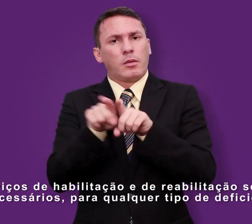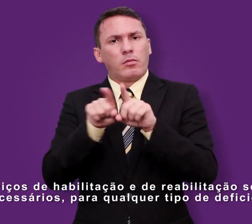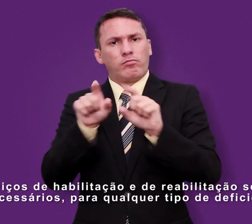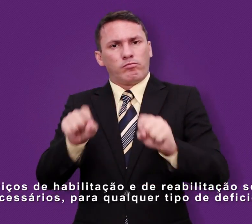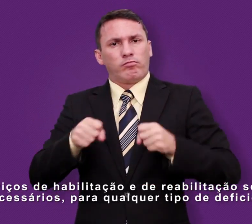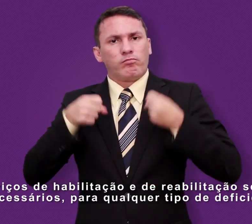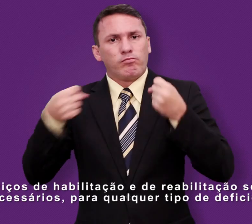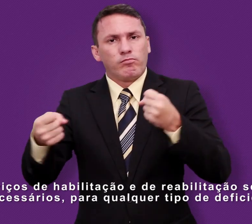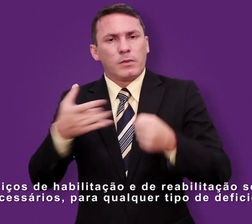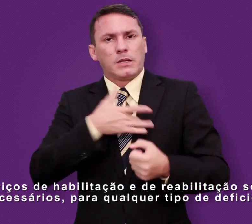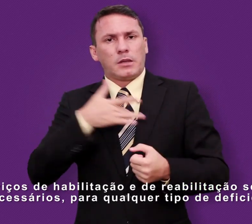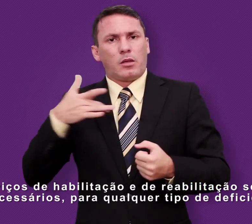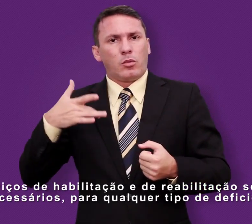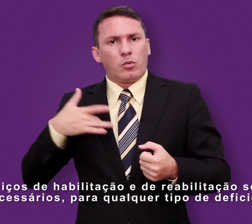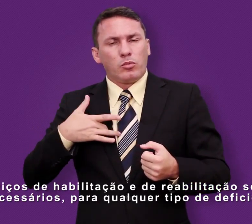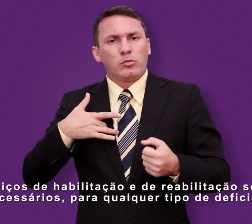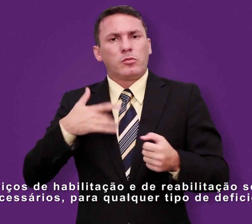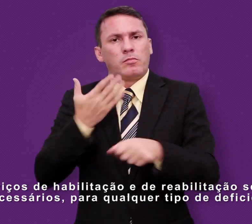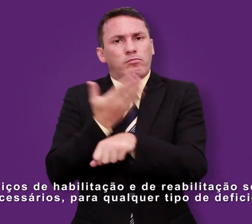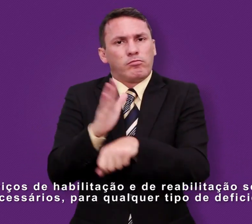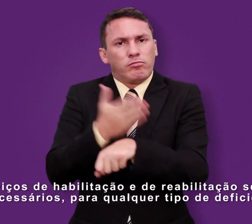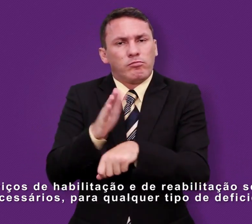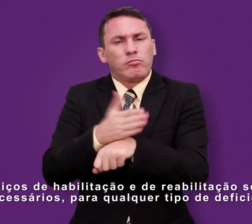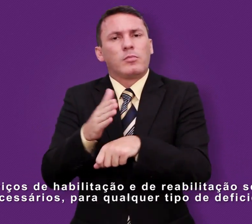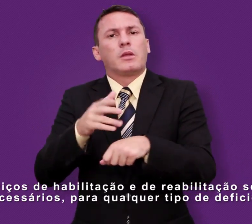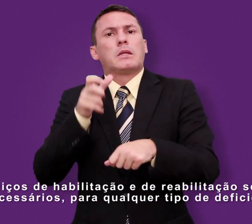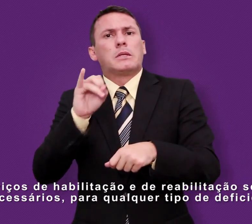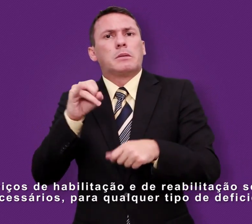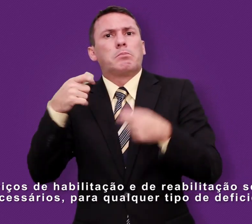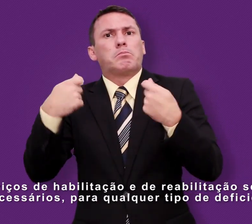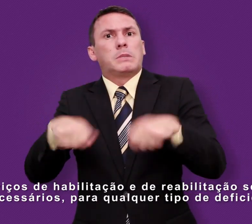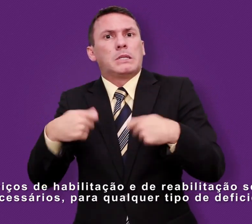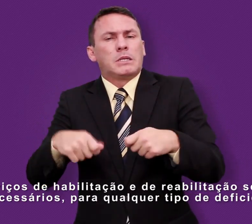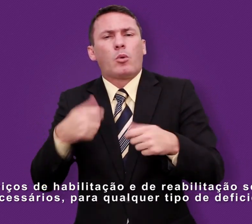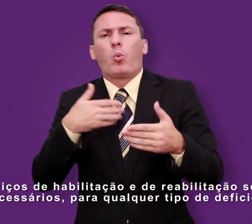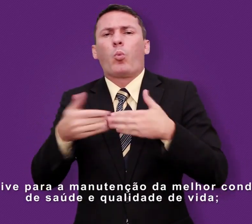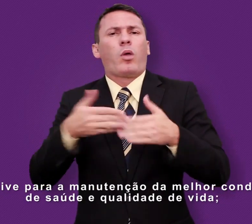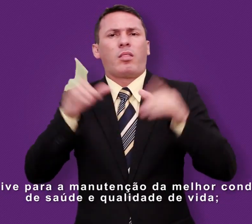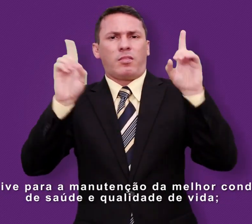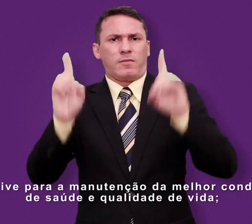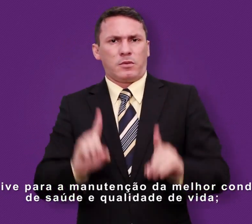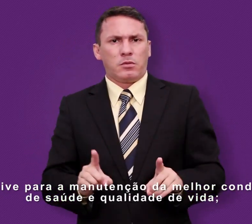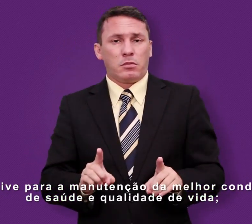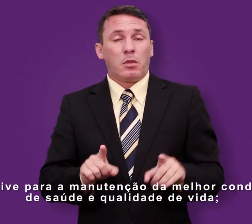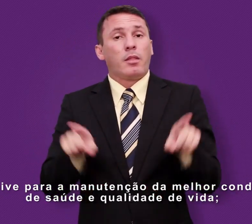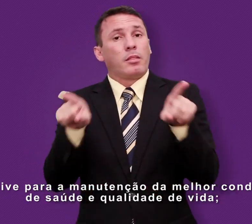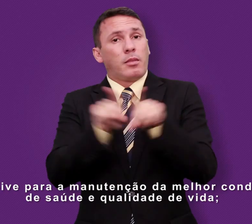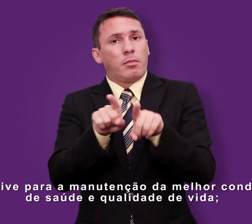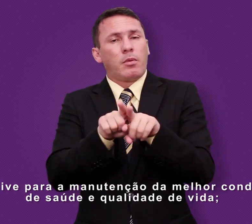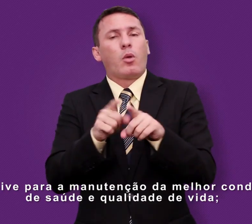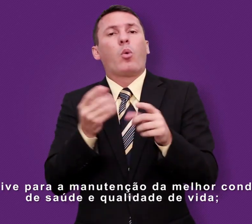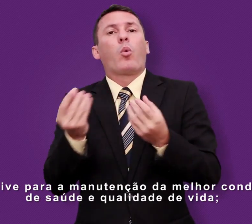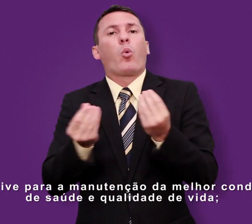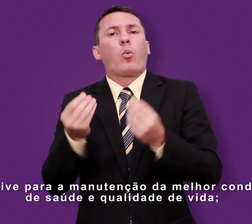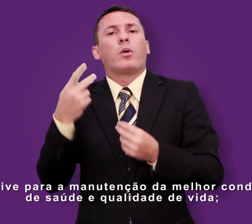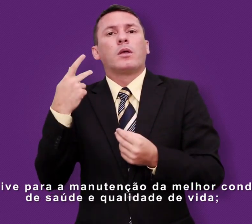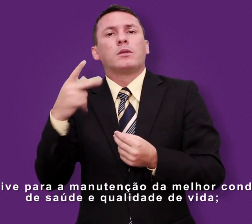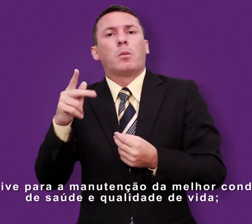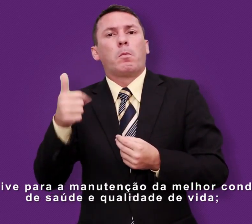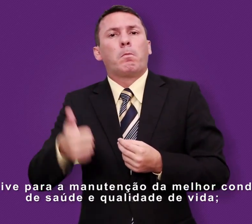reabilitação sempre que necessários para qualquer tipo de deficiência, inclusive para a manutenção da melhor condição de